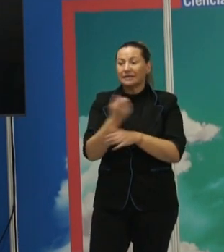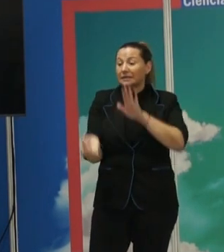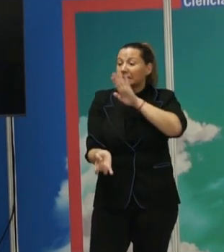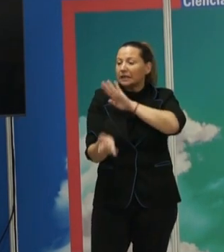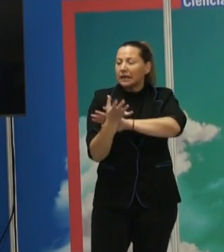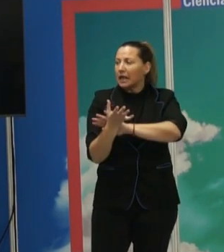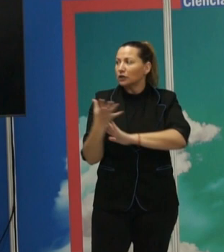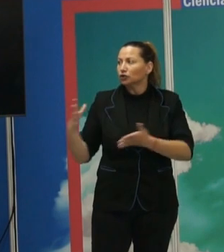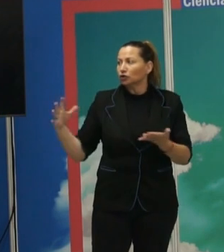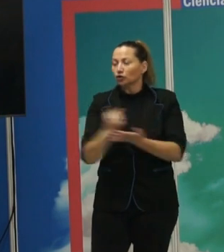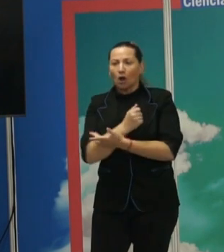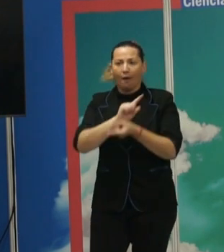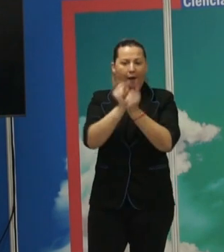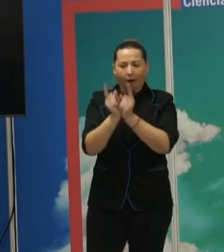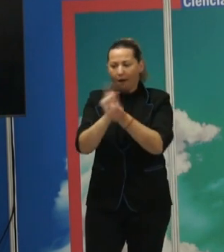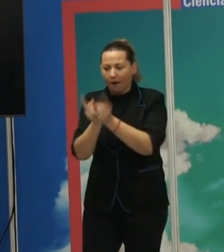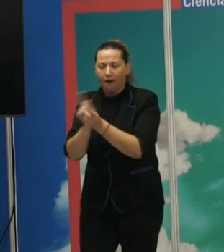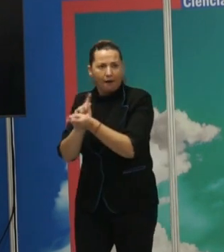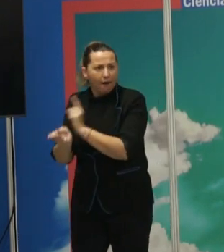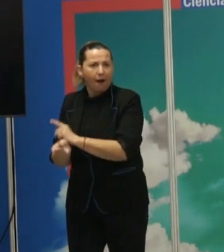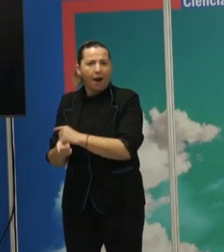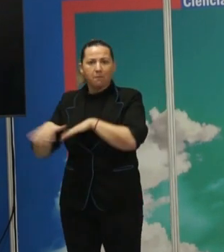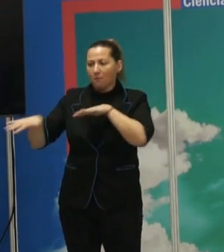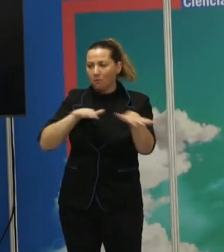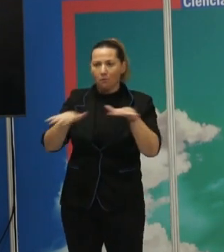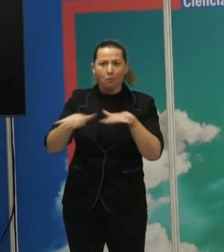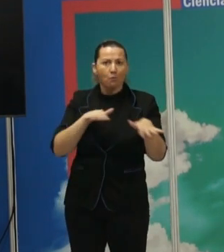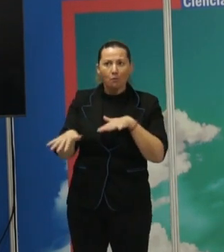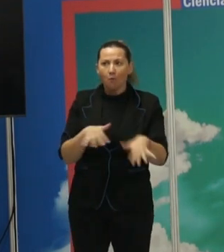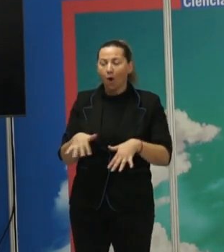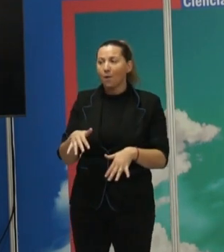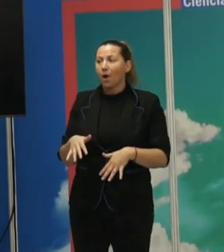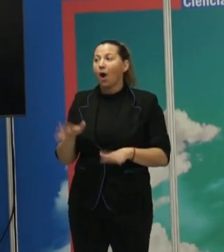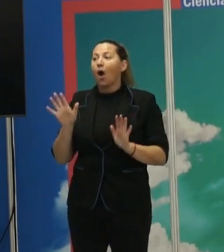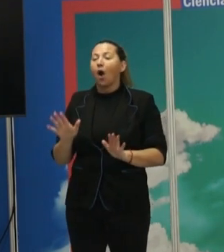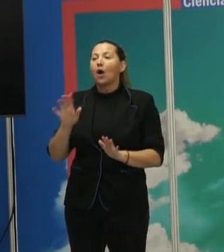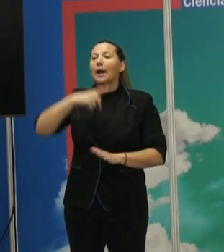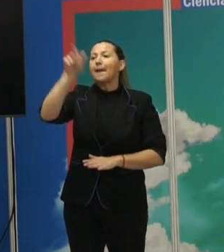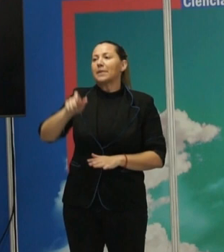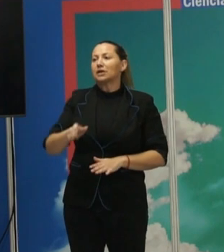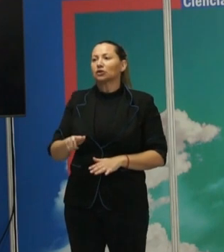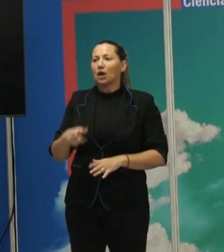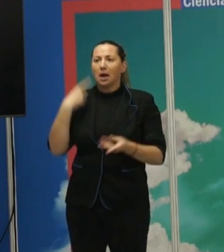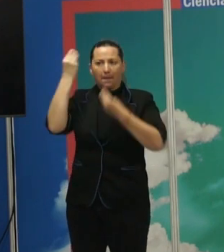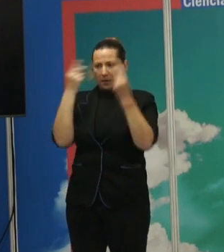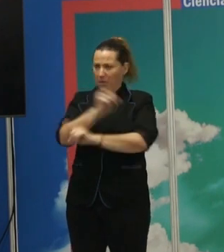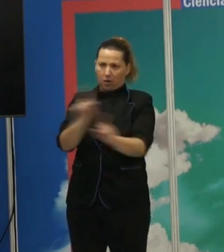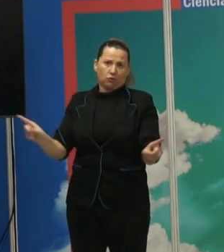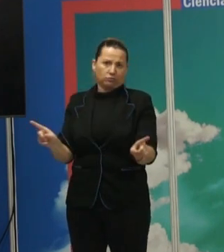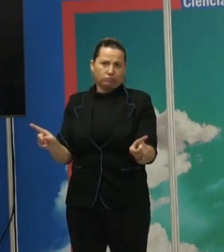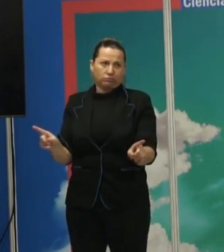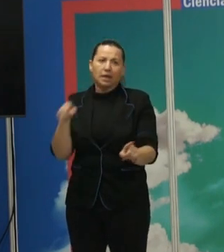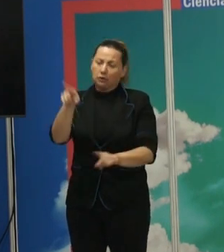se mueven, todas cambian, todas fluyen, a pesar de que quienes las tienen creen que no. Eso también es otro elemento muy